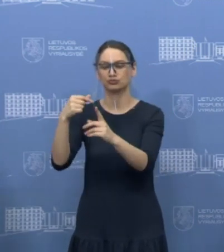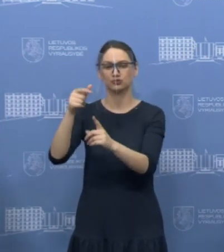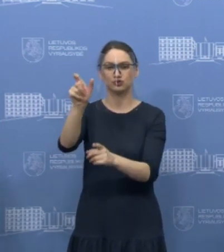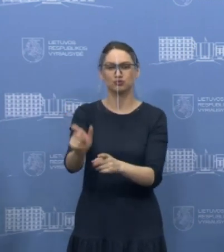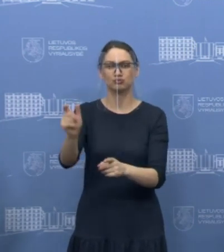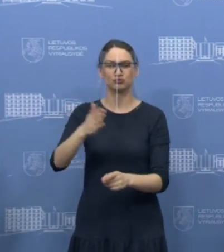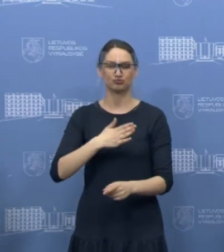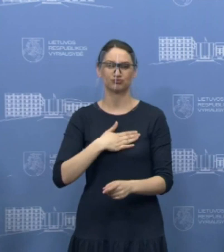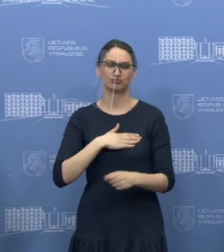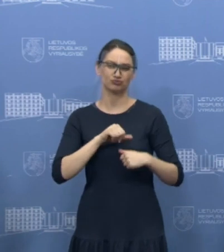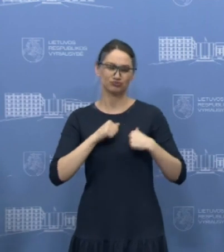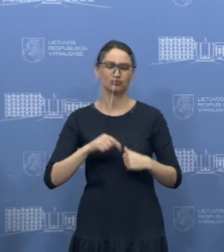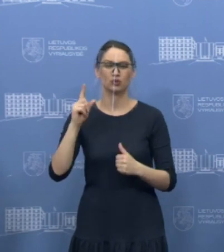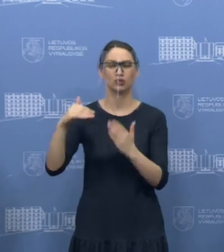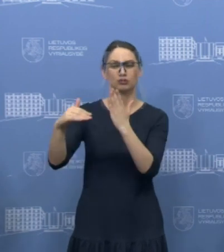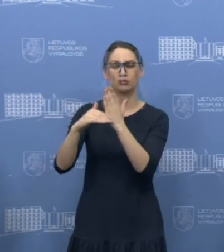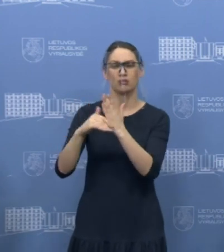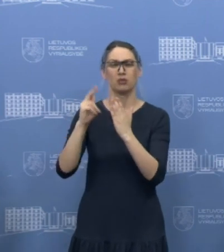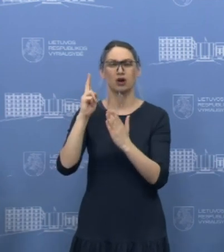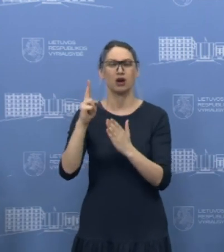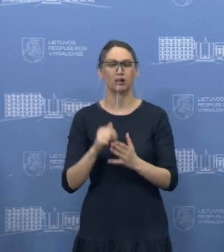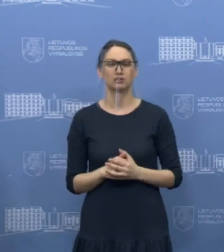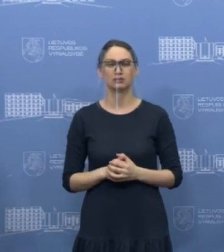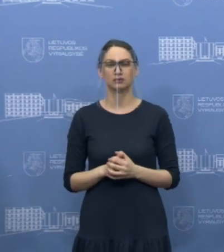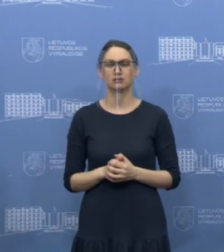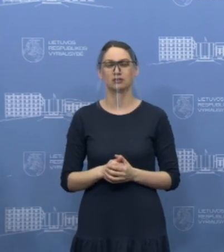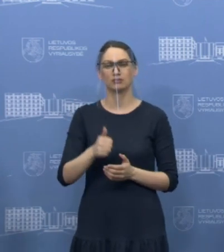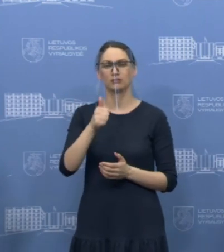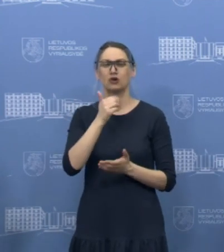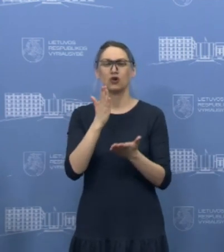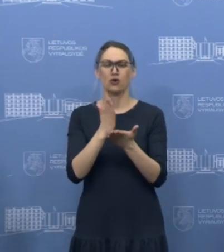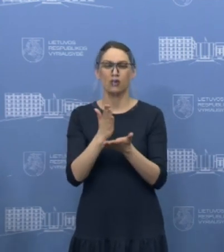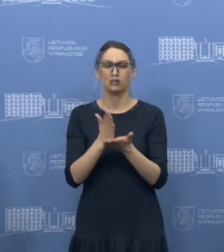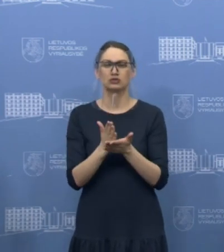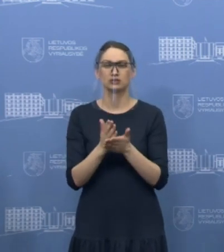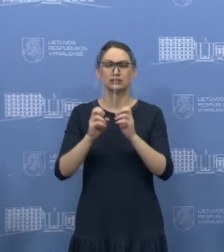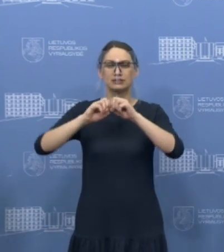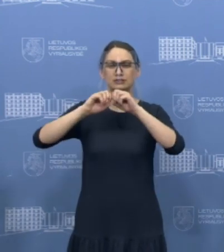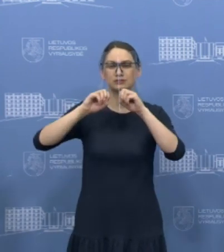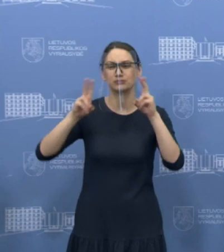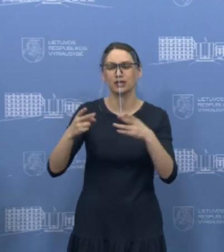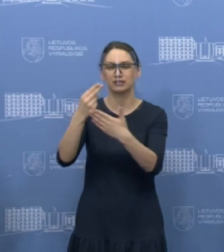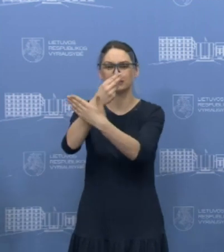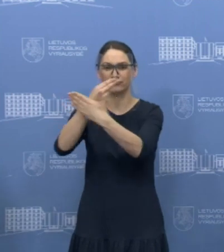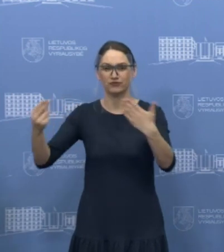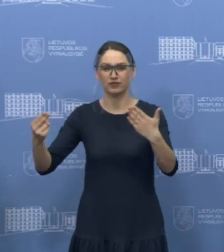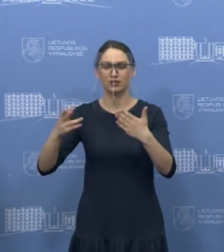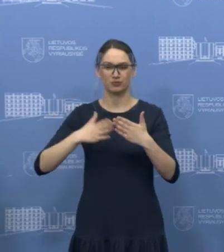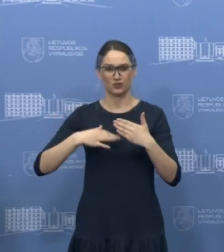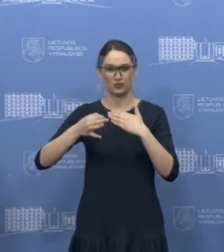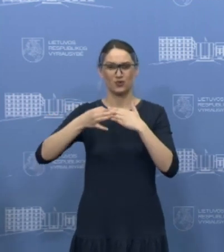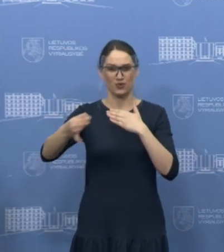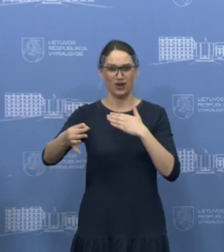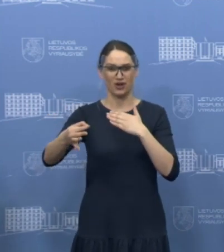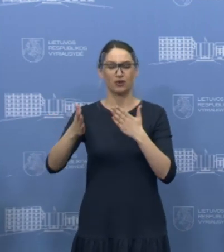padėti pasiūtą vien tik tai savanorių rankomis, taip pat specializuotų įmonių, kurios veikia mūsų rajone,